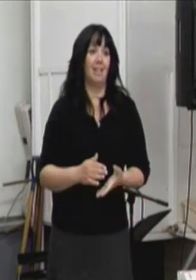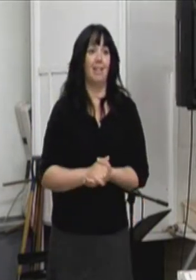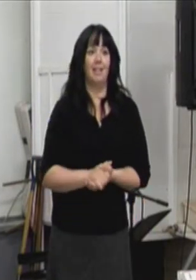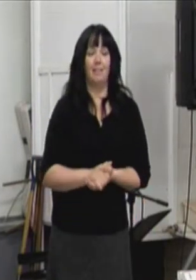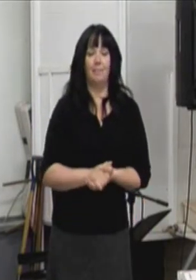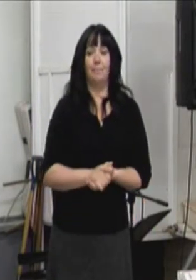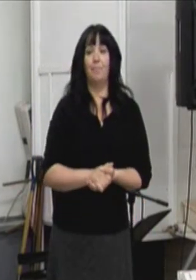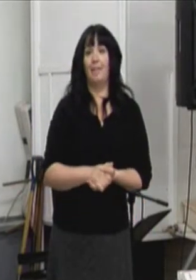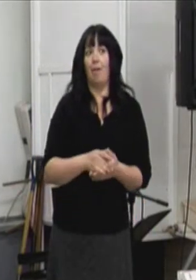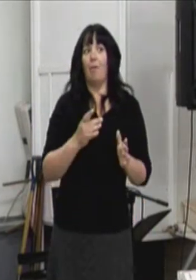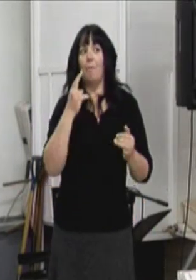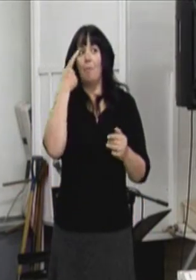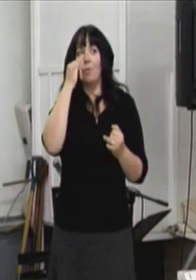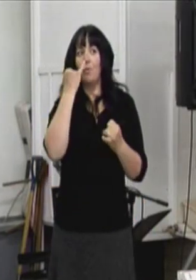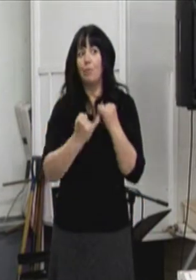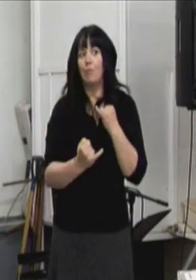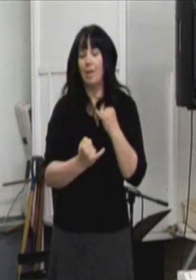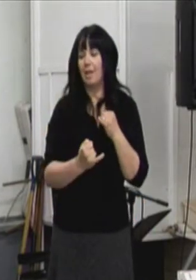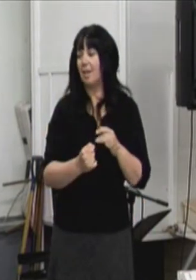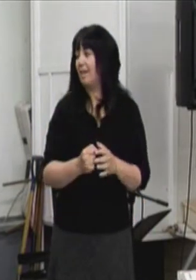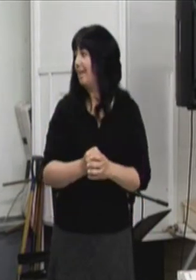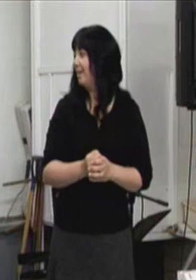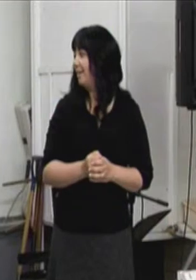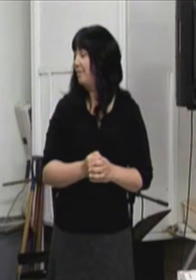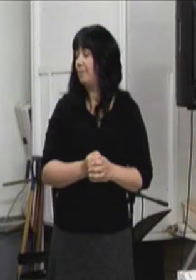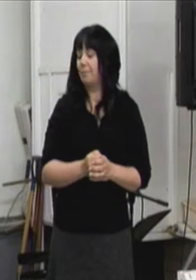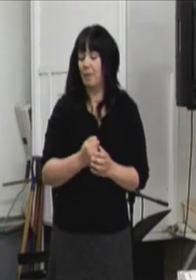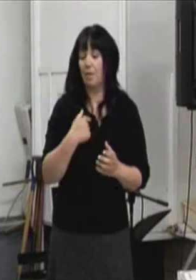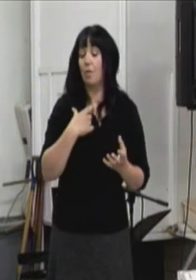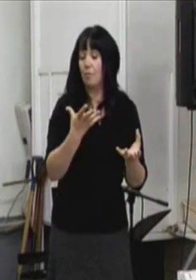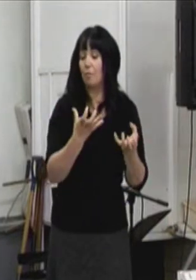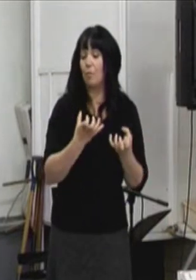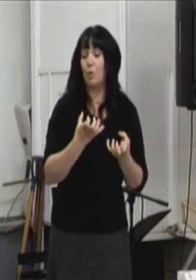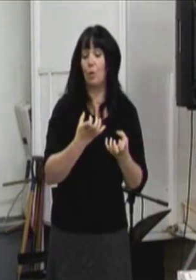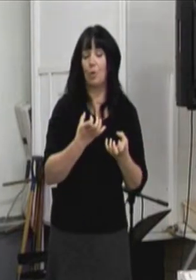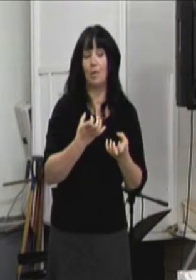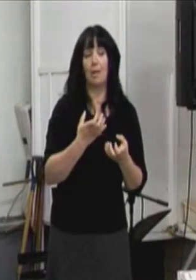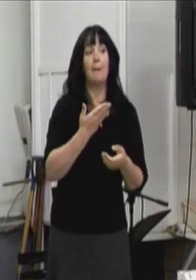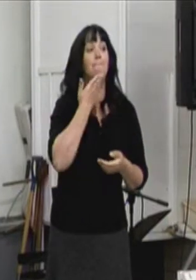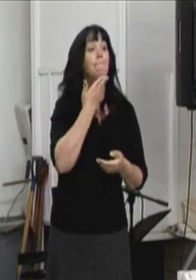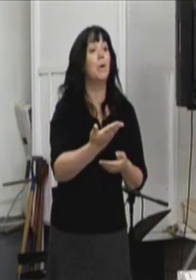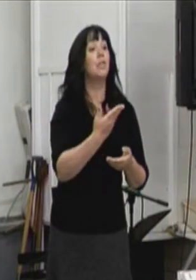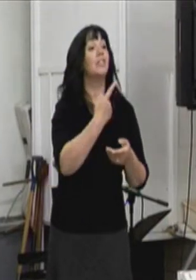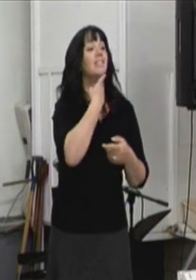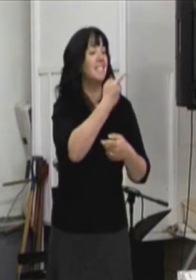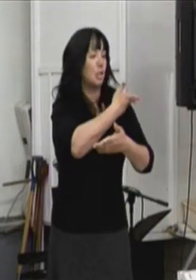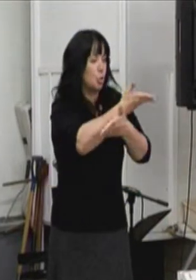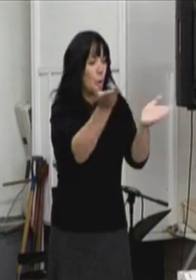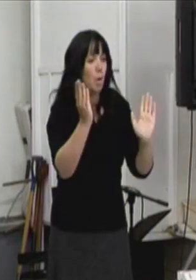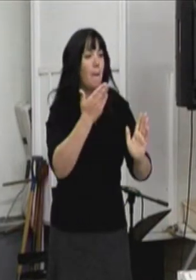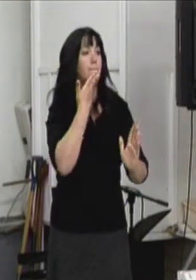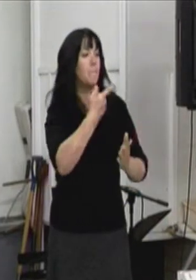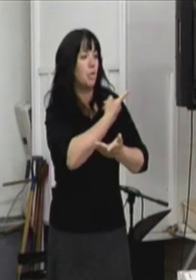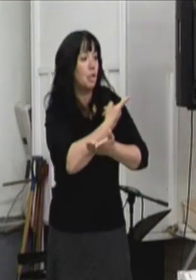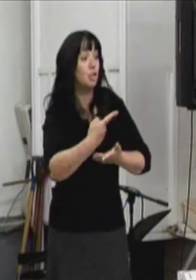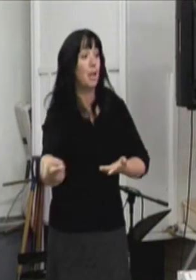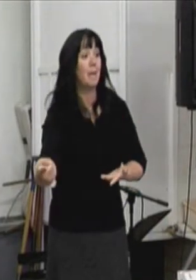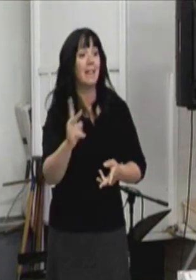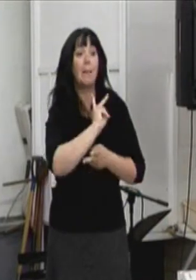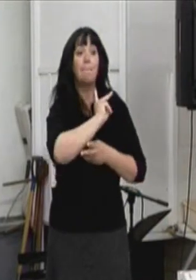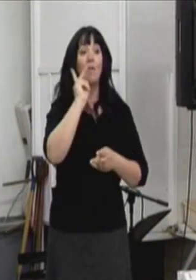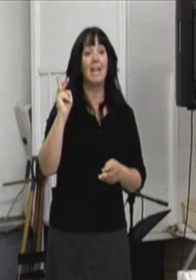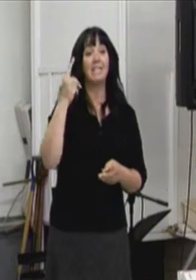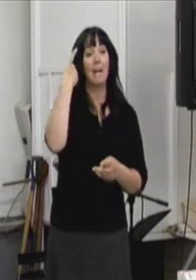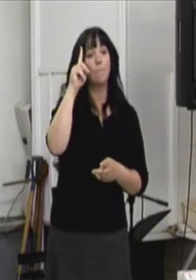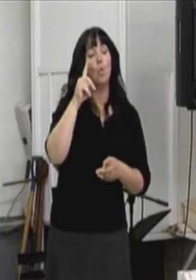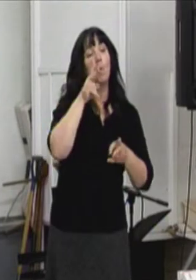je voudrais souhaiter une bonne semaine provinciale de la sensibilisation à la